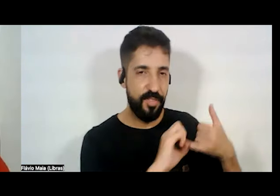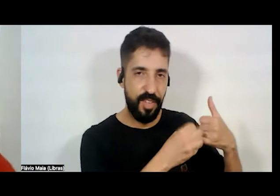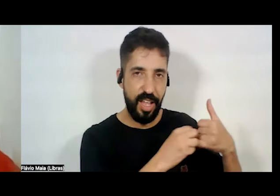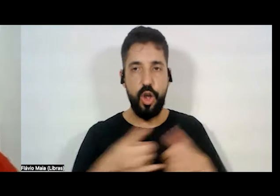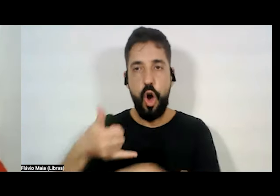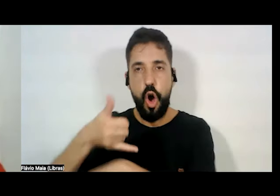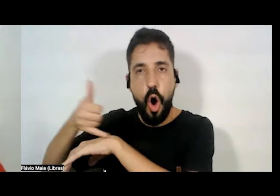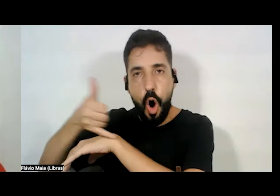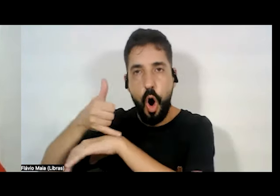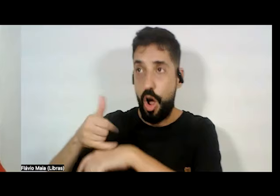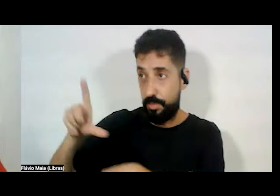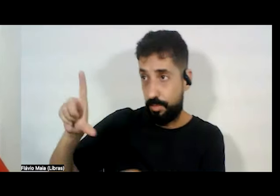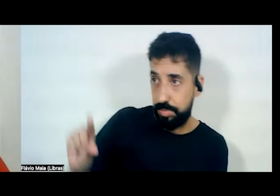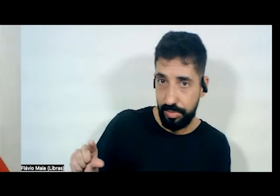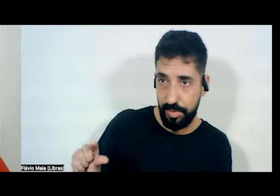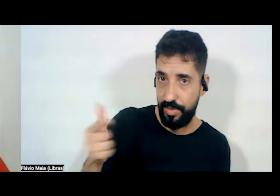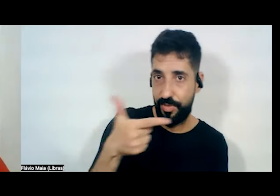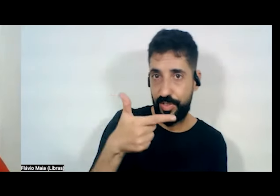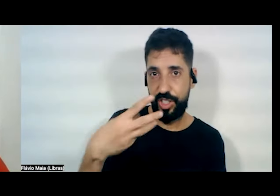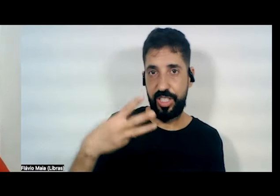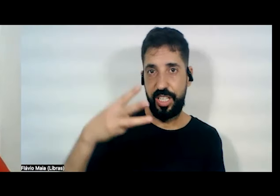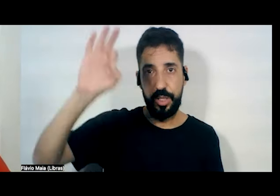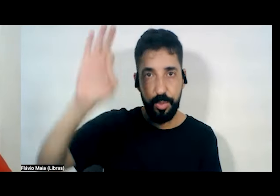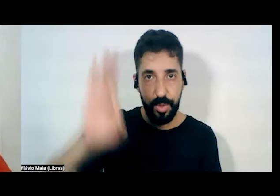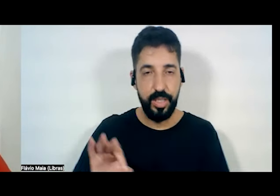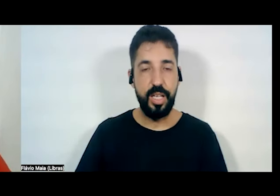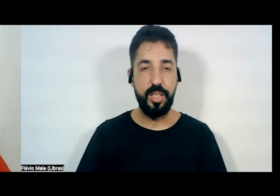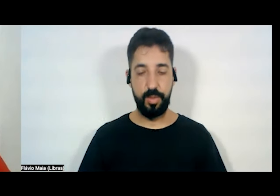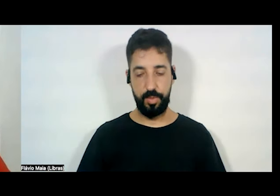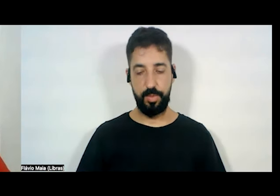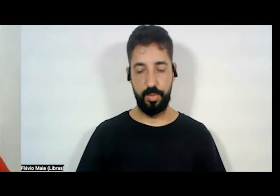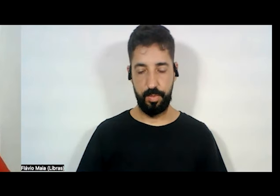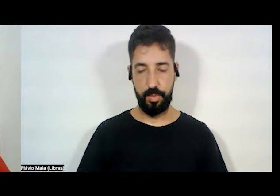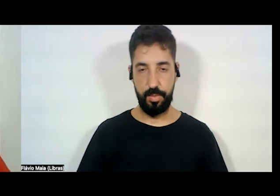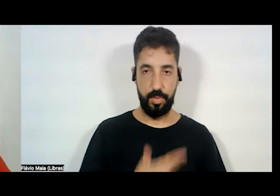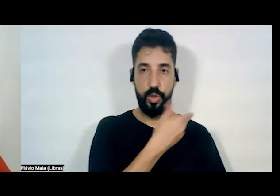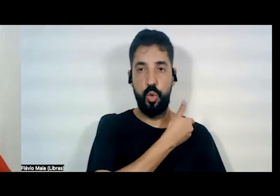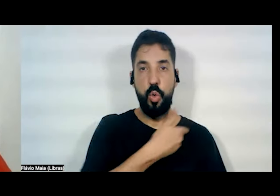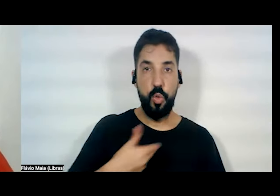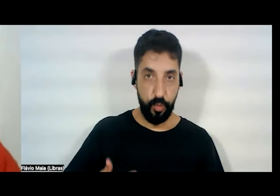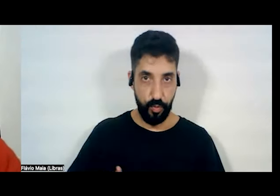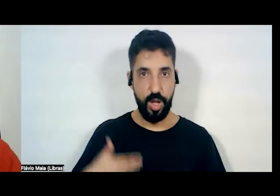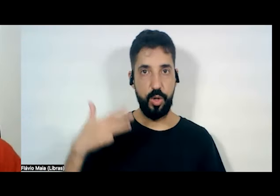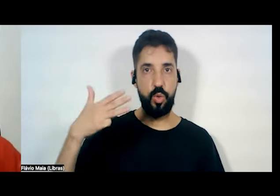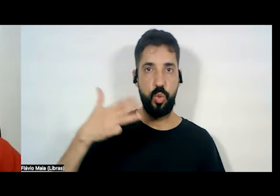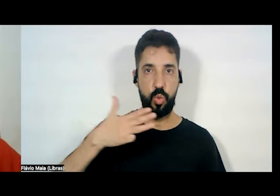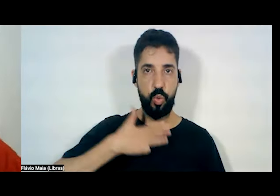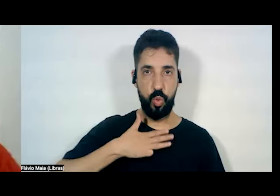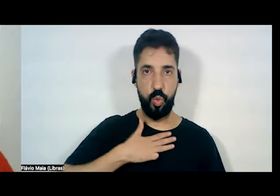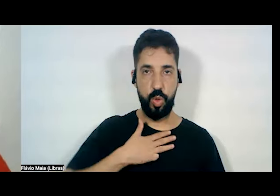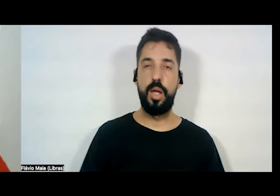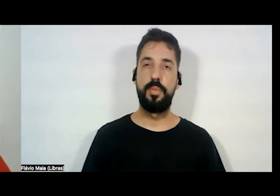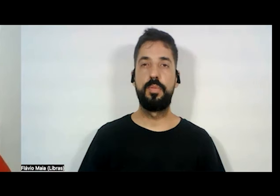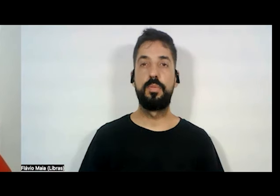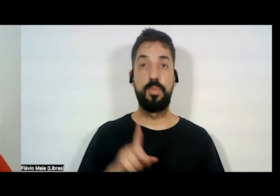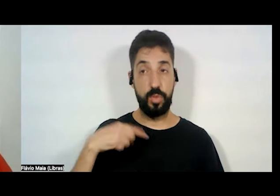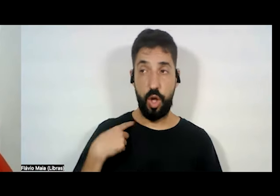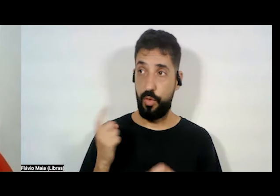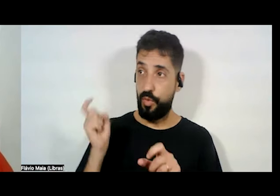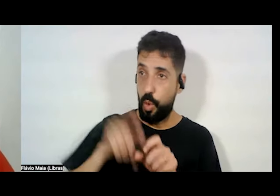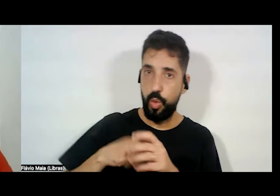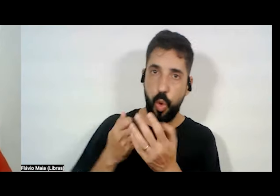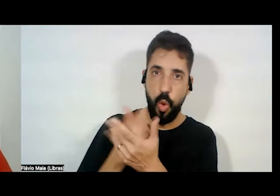que caiu já 23% no governo Lula. De que a gente voltou a comprar as coisas.